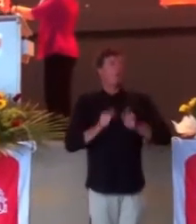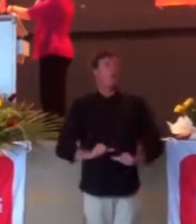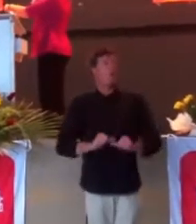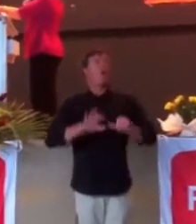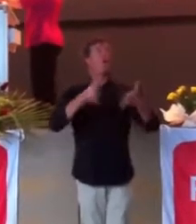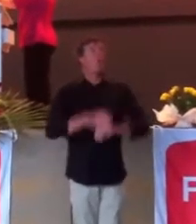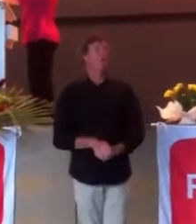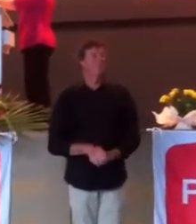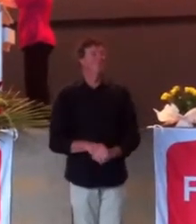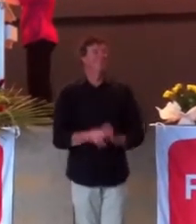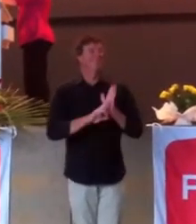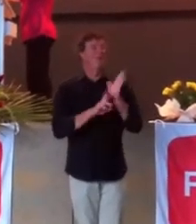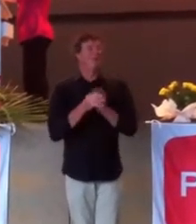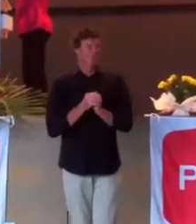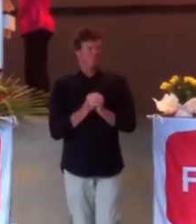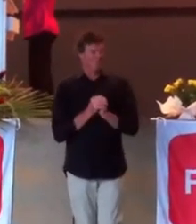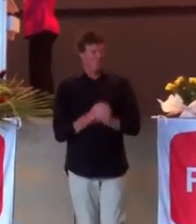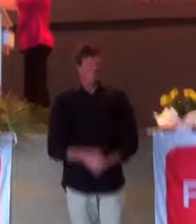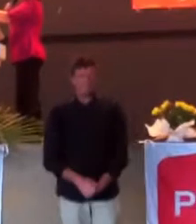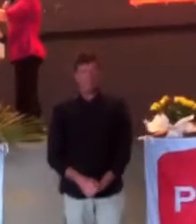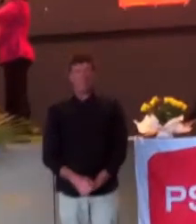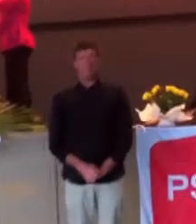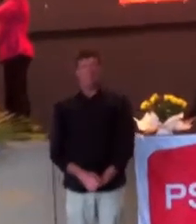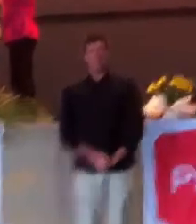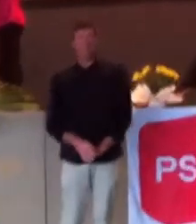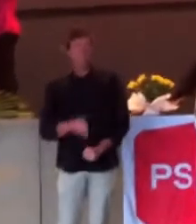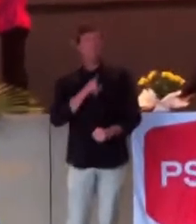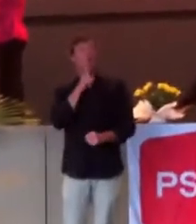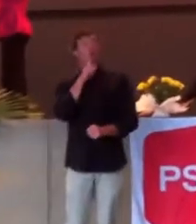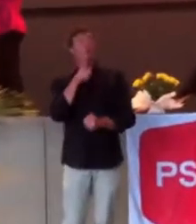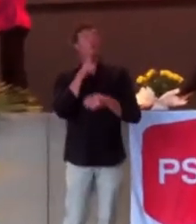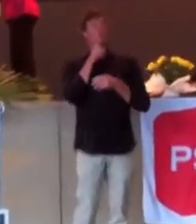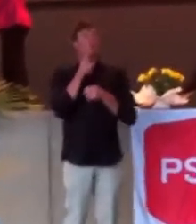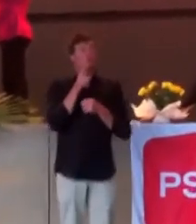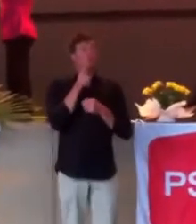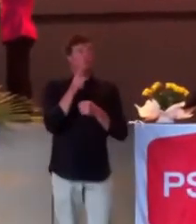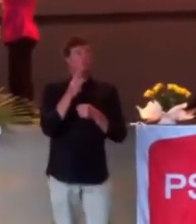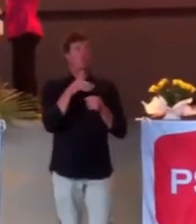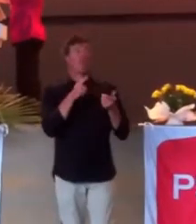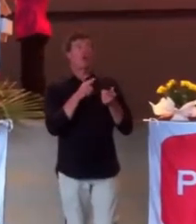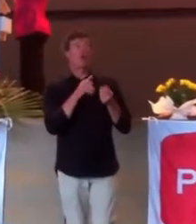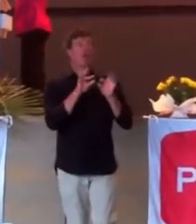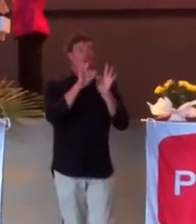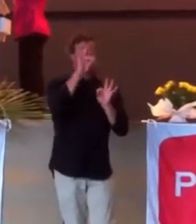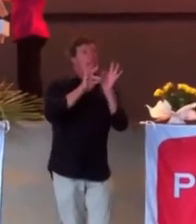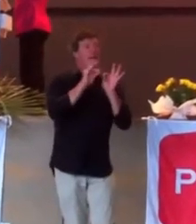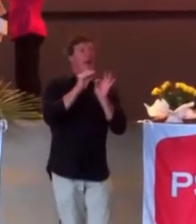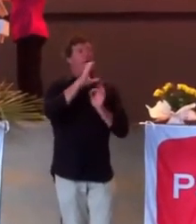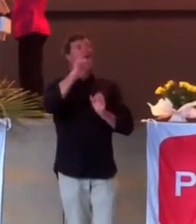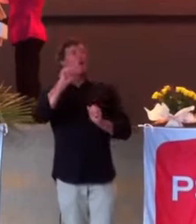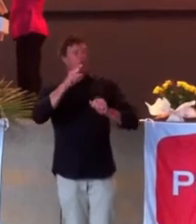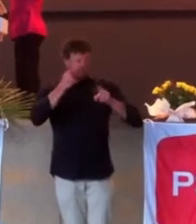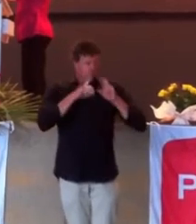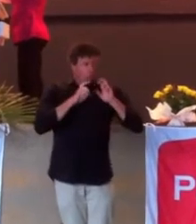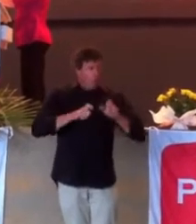Le jeûne entre deux agapes. Tous les jours, tu jongles avec la tabelle des calories. Ou tu t'en moques, on fera